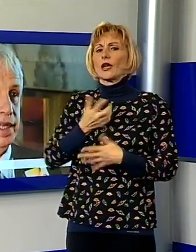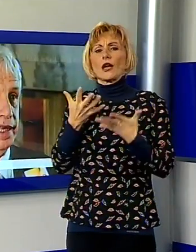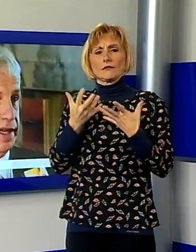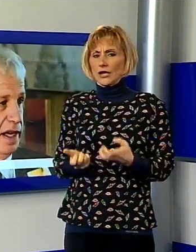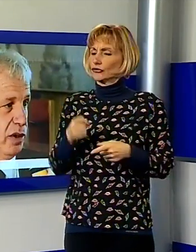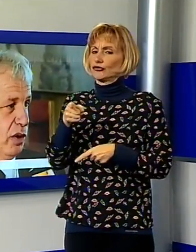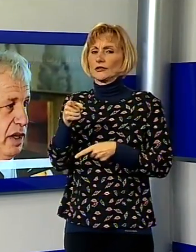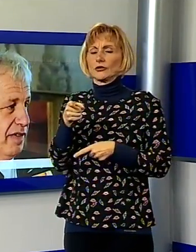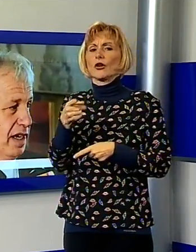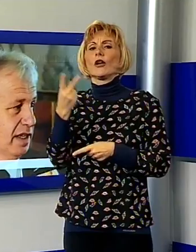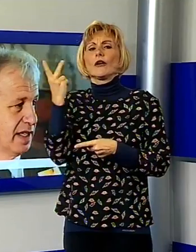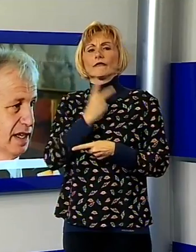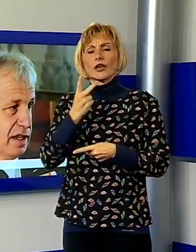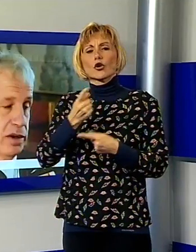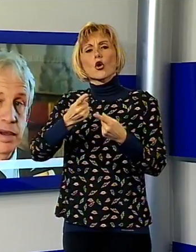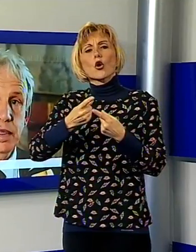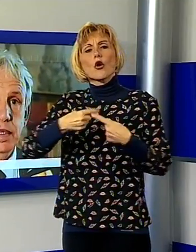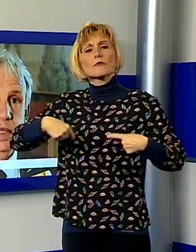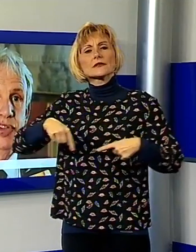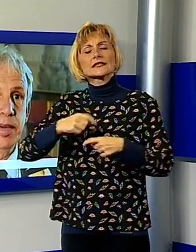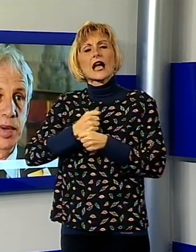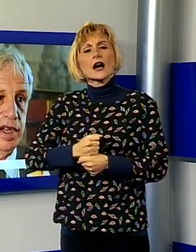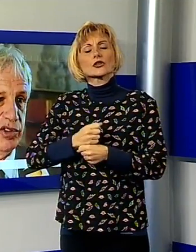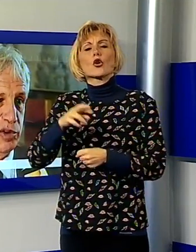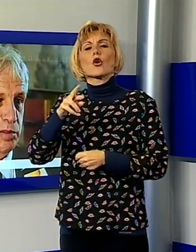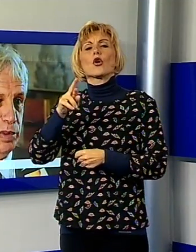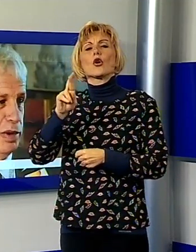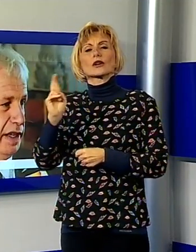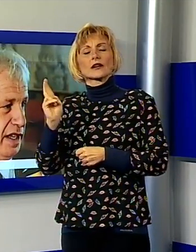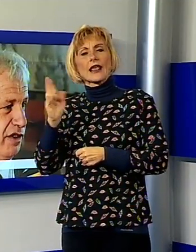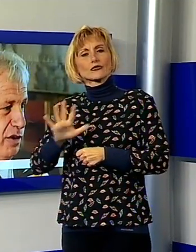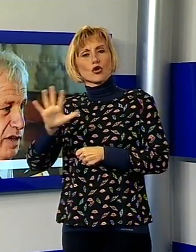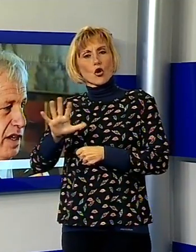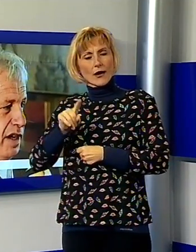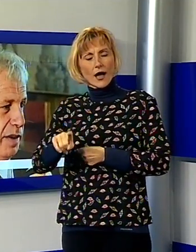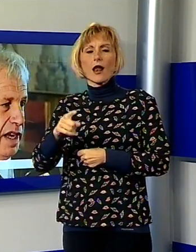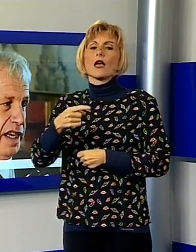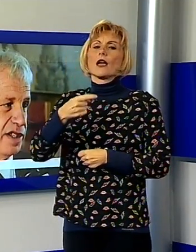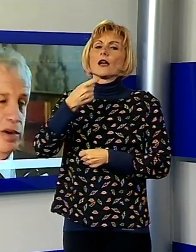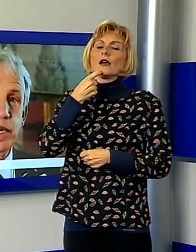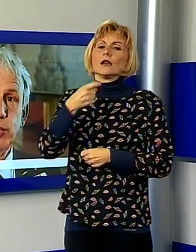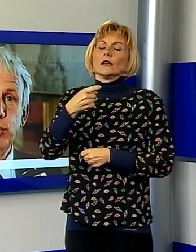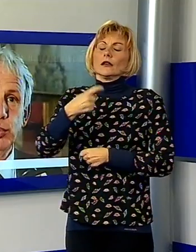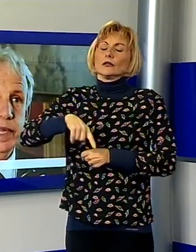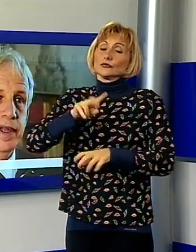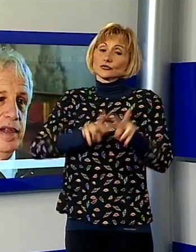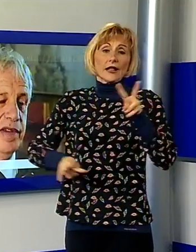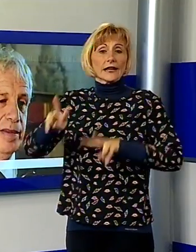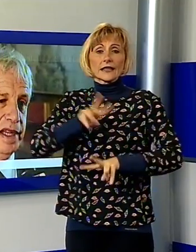commissario regionale Stefano Bruzzesi. Stiamo cercando di fare un percorso comune.